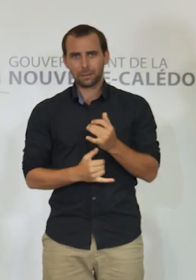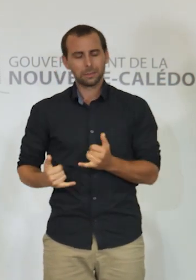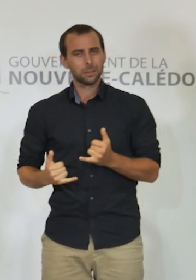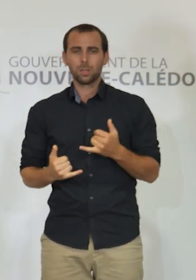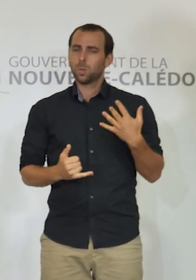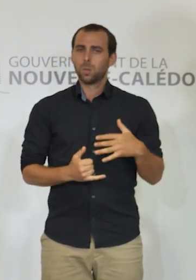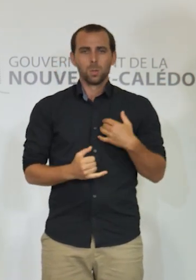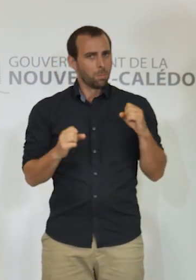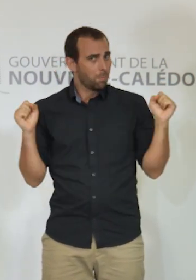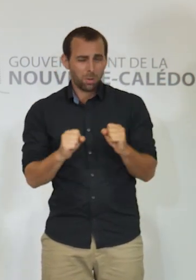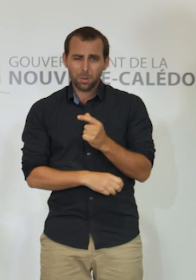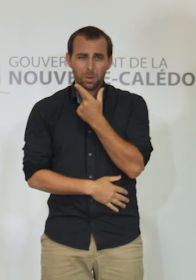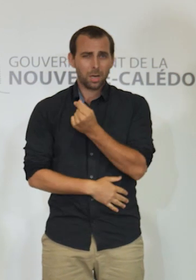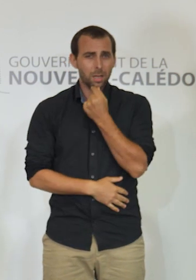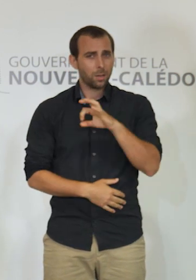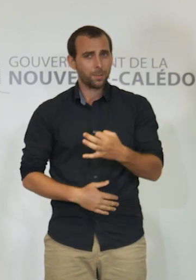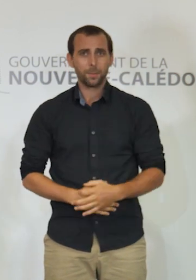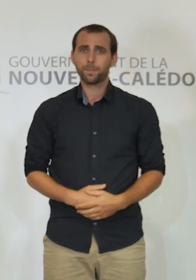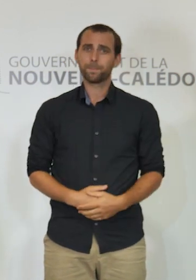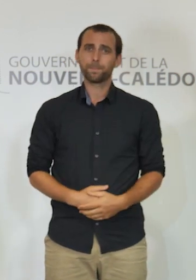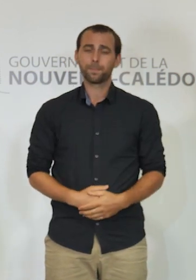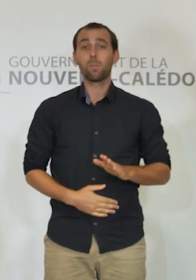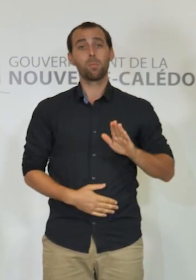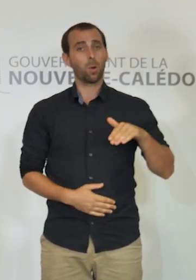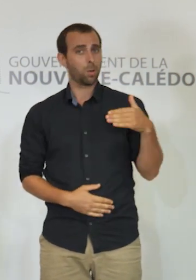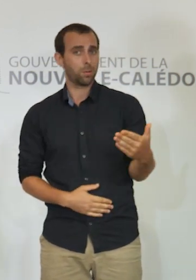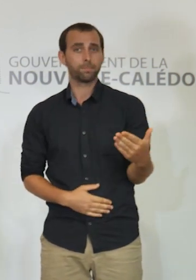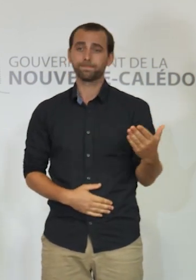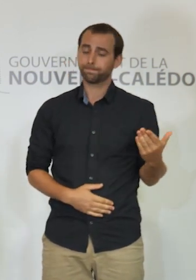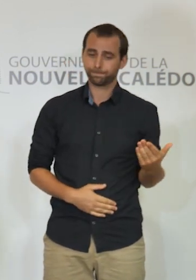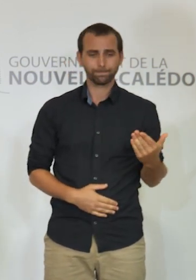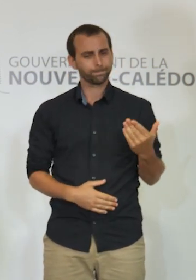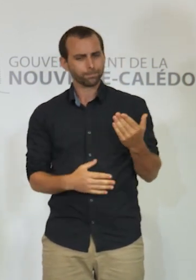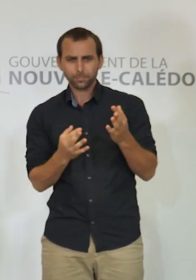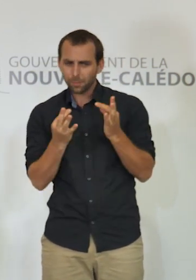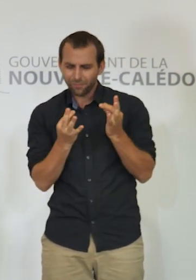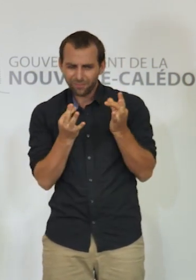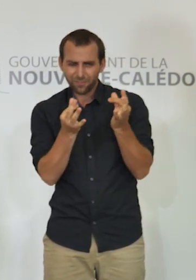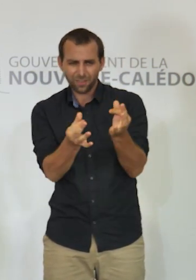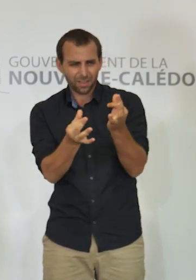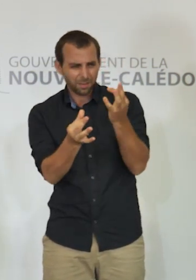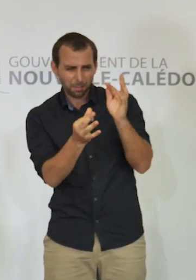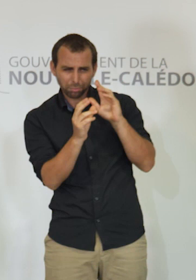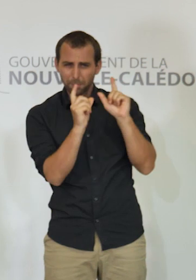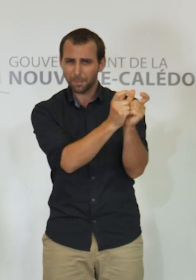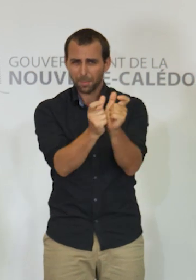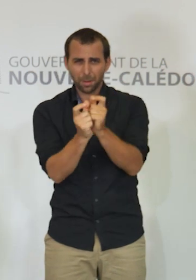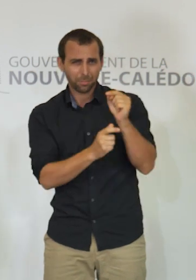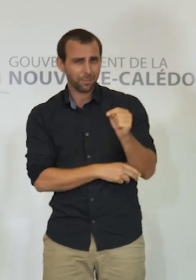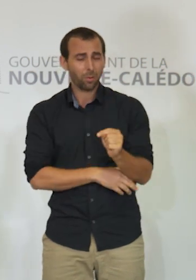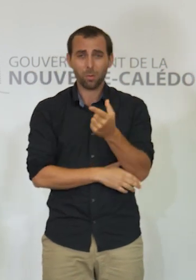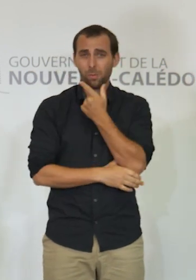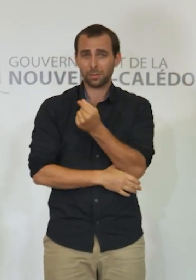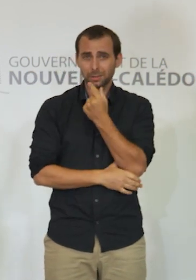En conséquence, nous devons désormais construire des indicateurs plus fins, plus dynamiques et structurer une